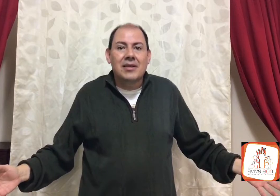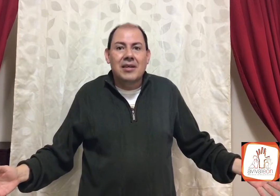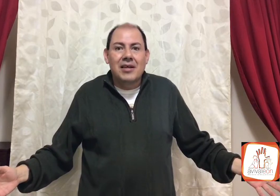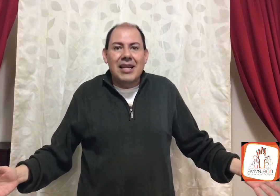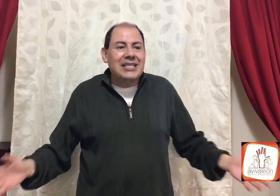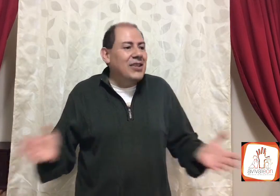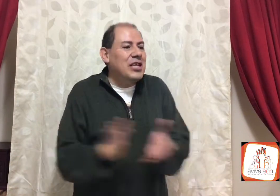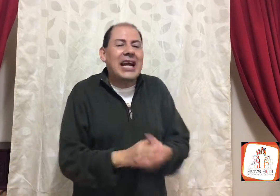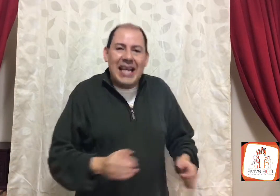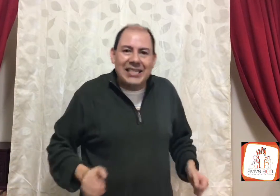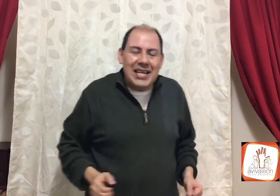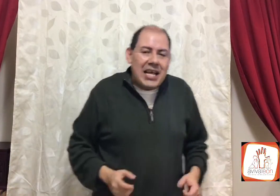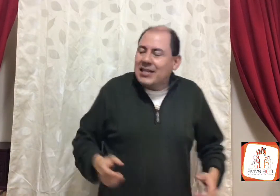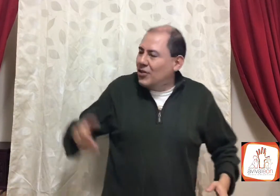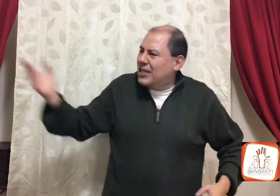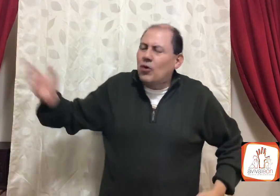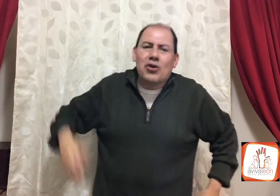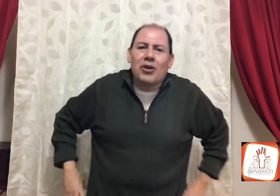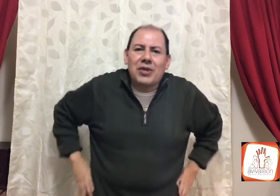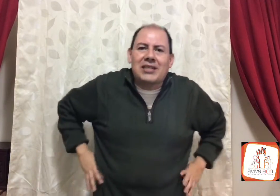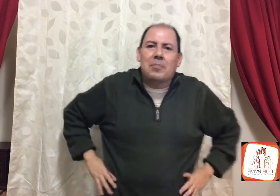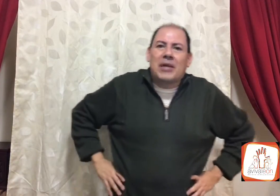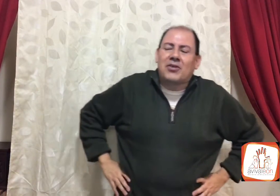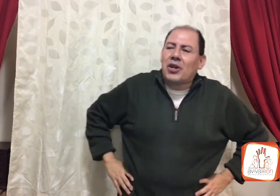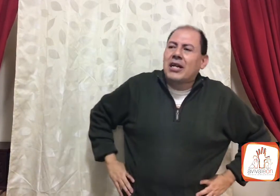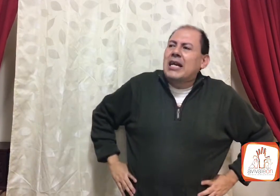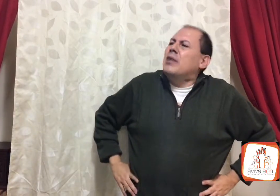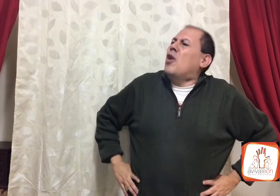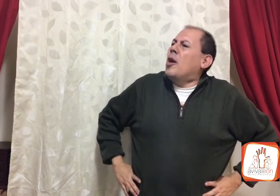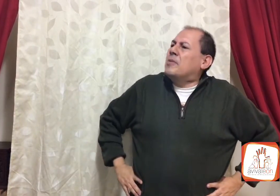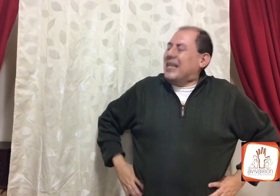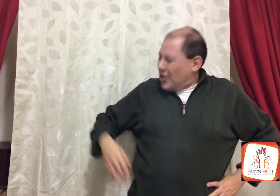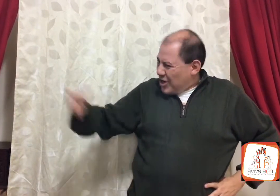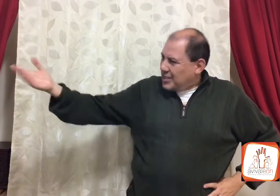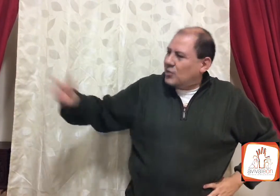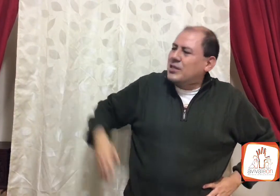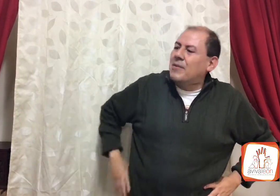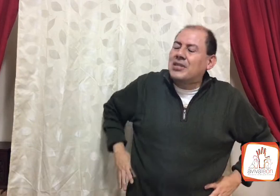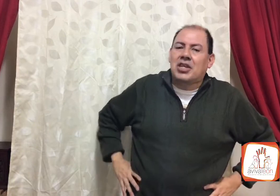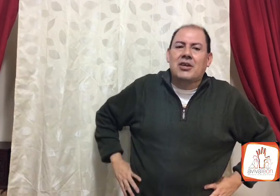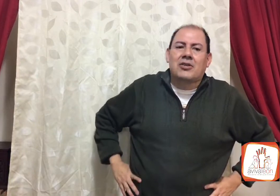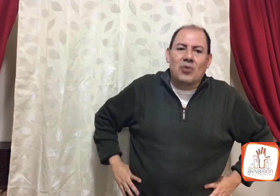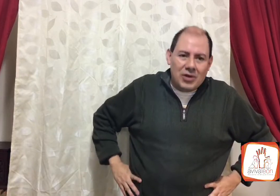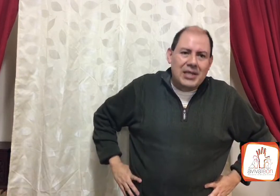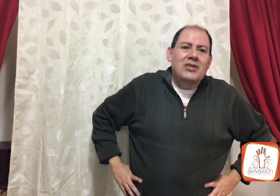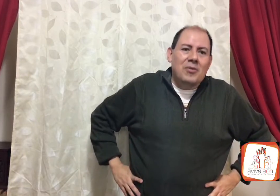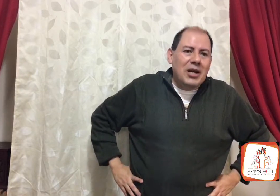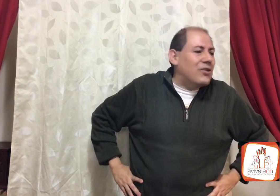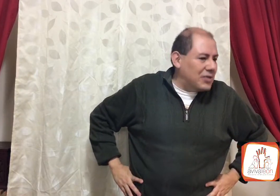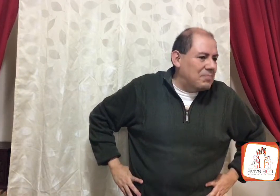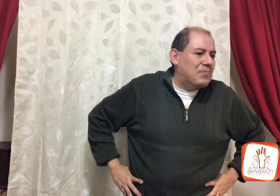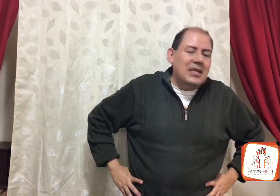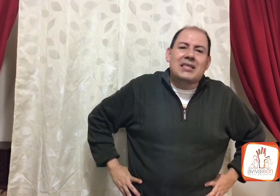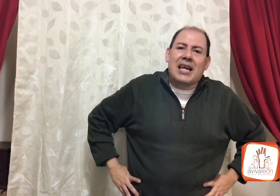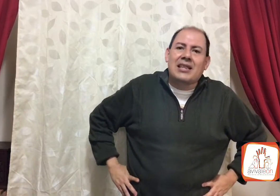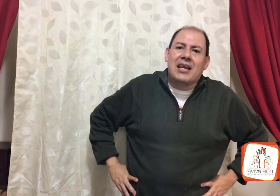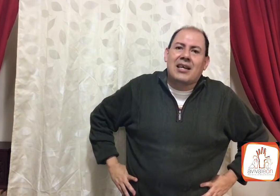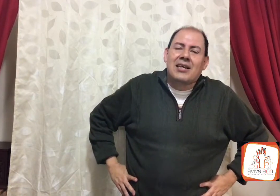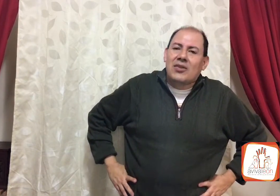y le dice, no, yo quería ser, ¿no se te ocurrió algún día ser pastor? pastor, no, pues no, si tú si hablas chido, tú, yo veo que tú si tienes gente, no,